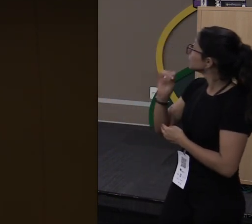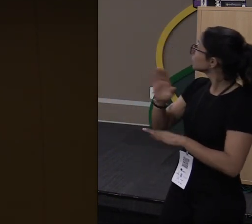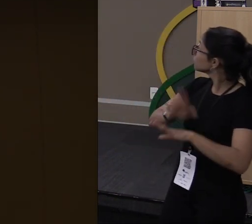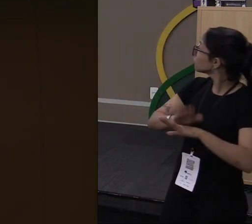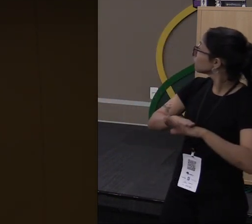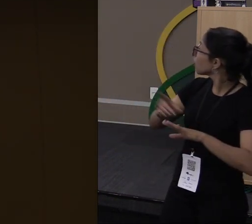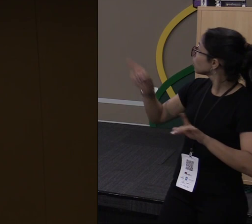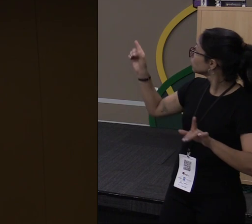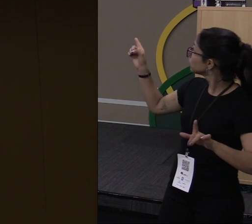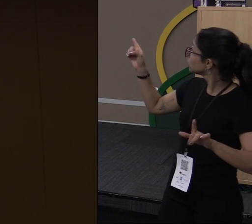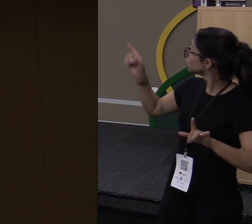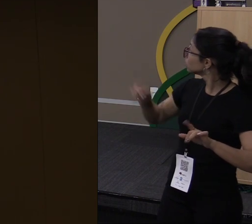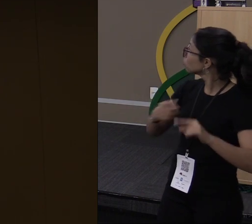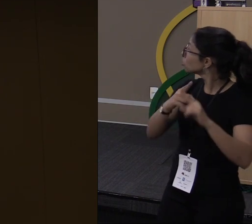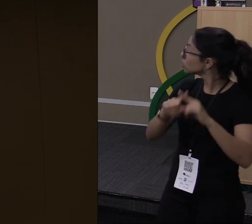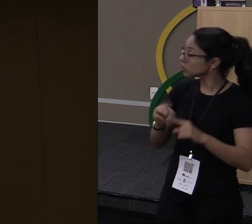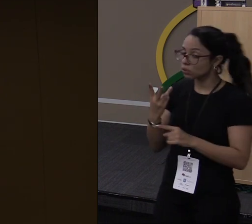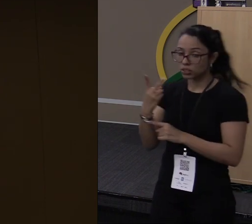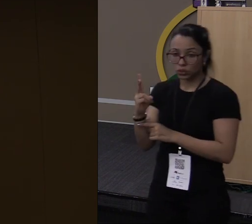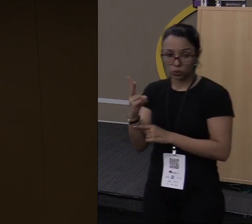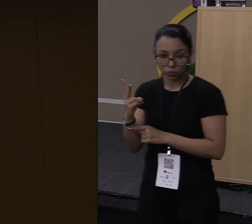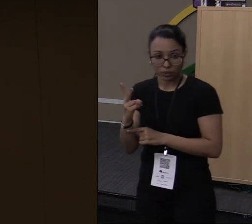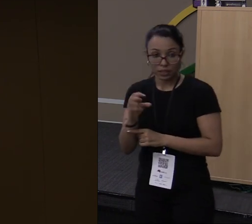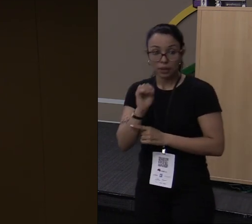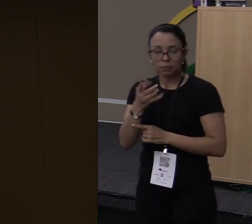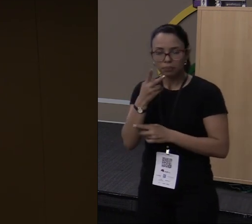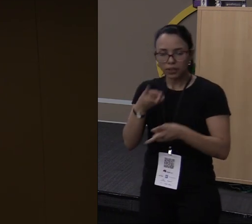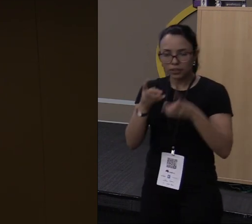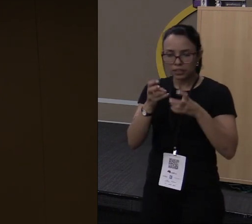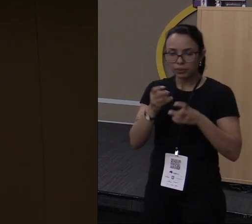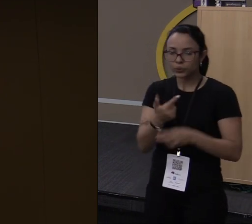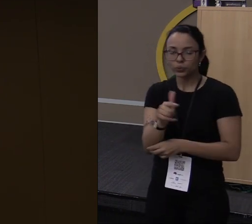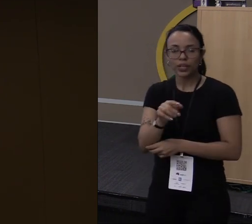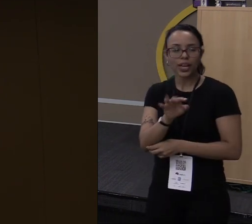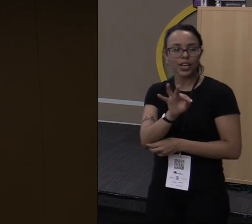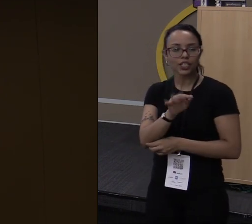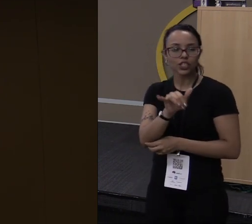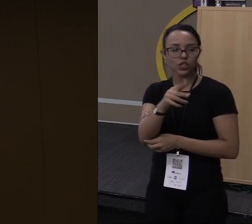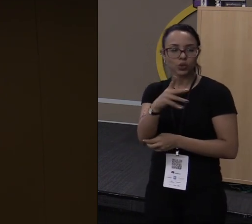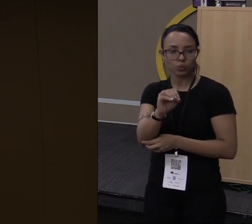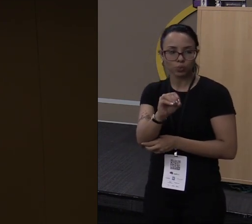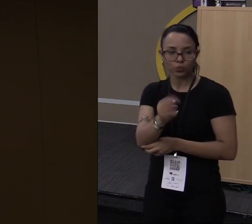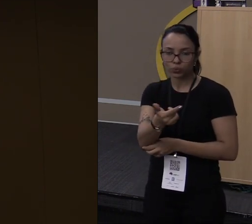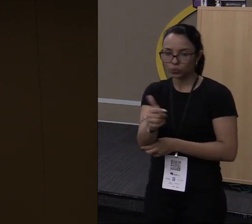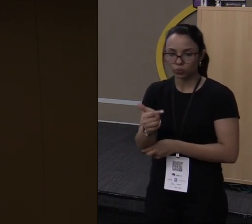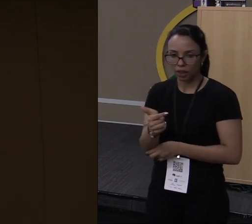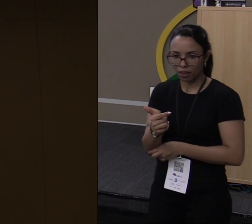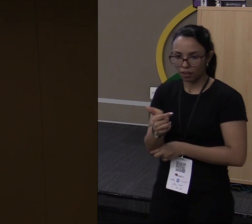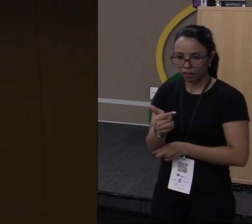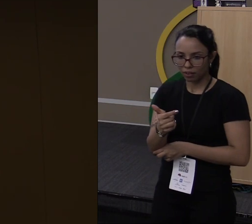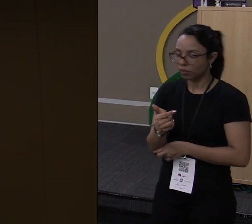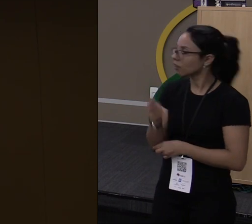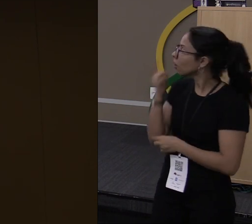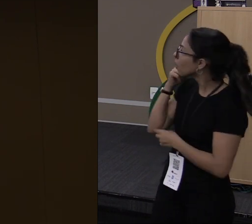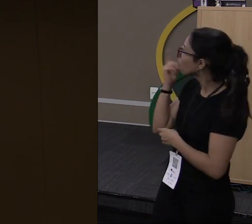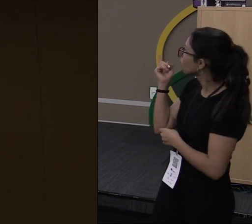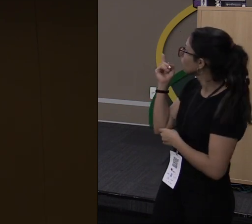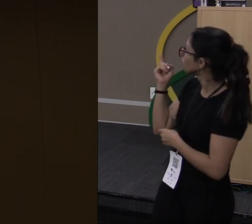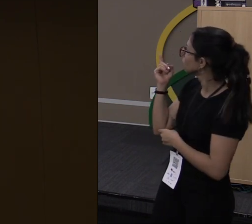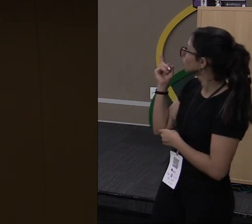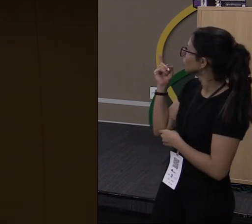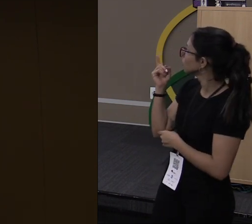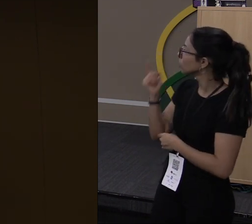x é igual a 32. Notem que eu não coloquei o tipo aqui. Eu não disse x, dois pontos, int, ou qualquer coisa assim.